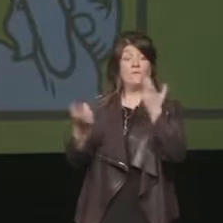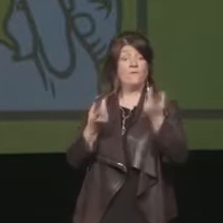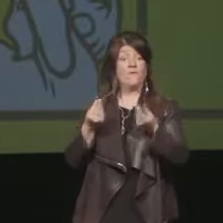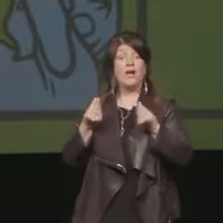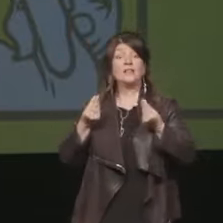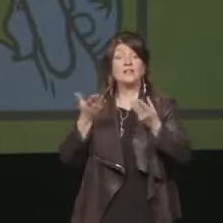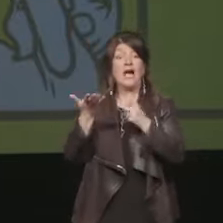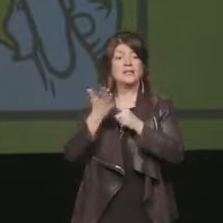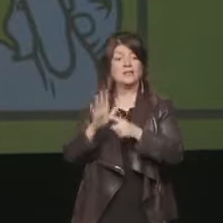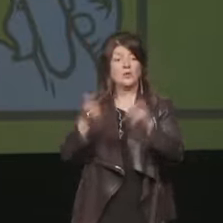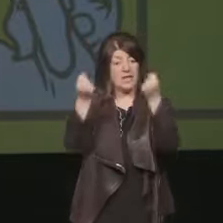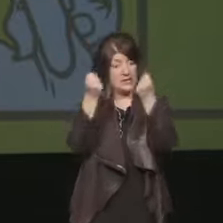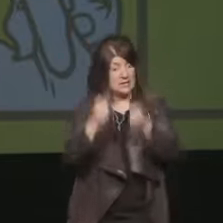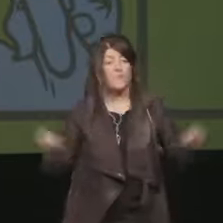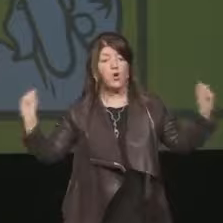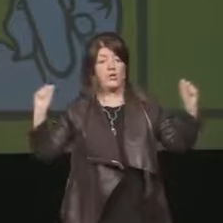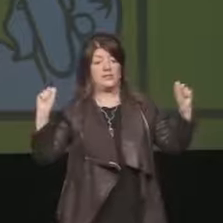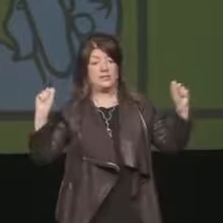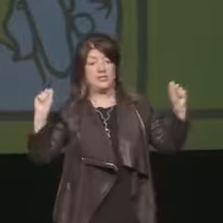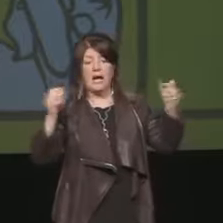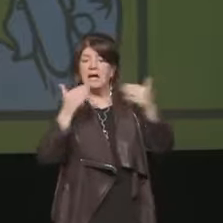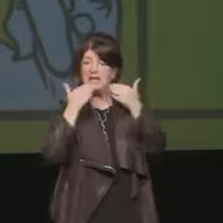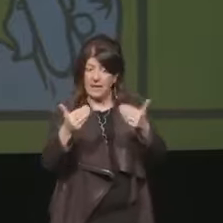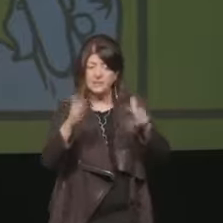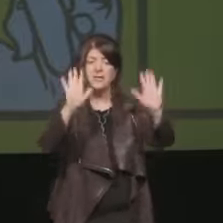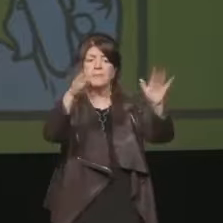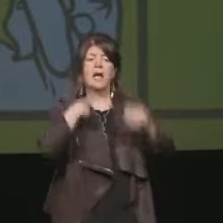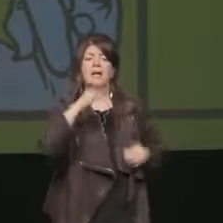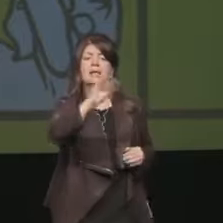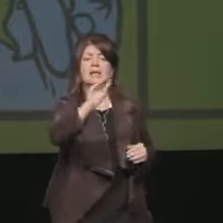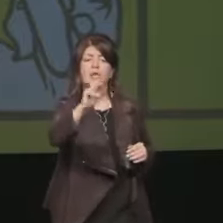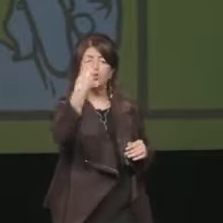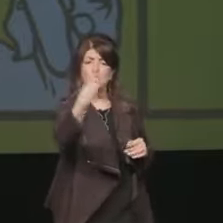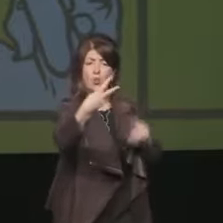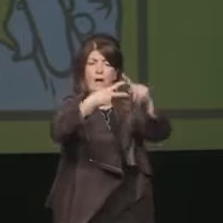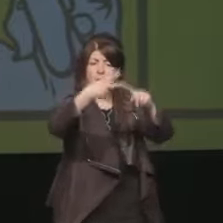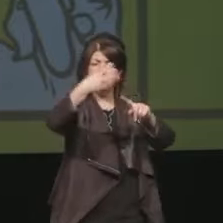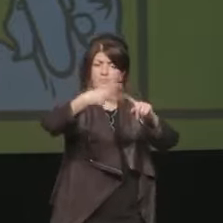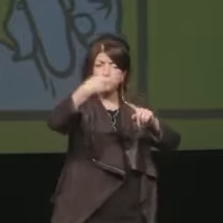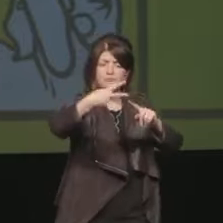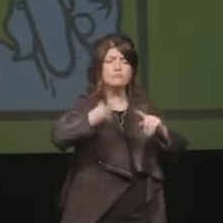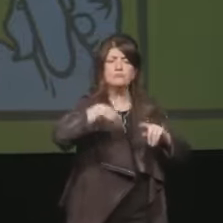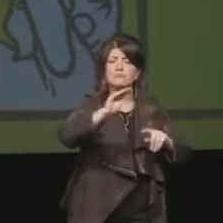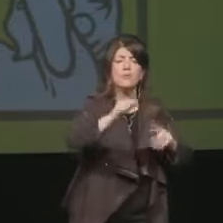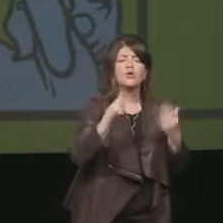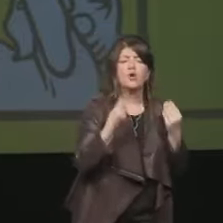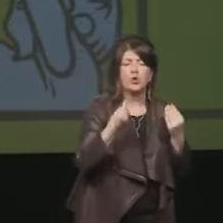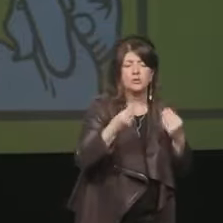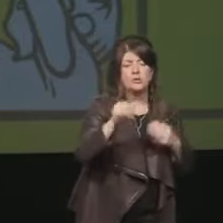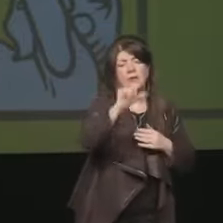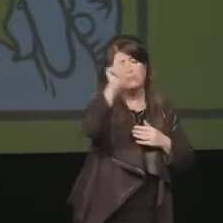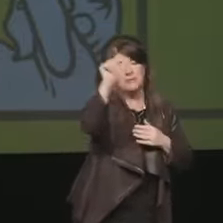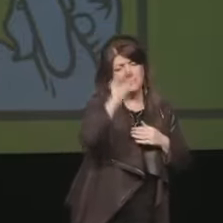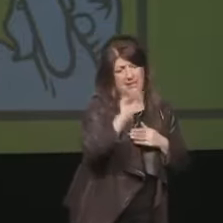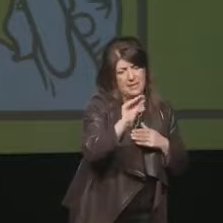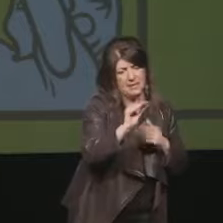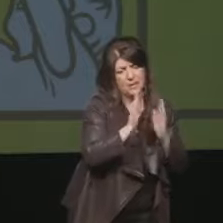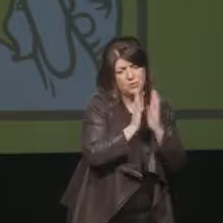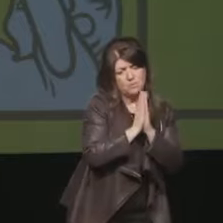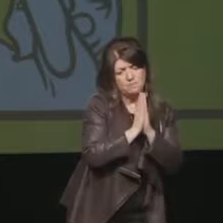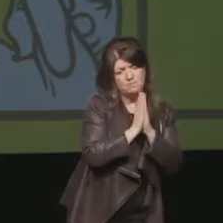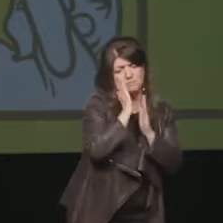e quindi vi ringrazio anche di questo però vi chiedo due cose proprio da direttore diciamo così artistico la prima è per cortesia fate in modo che